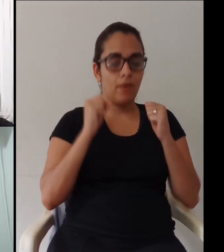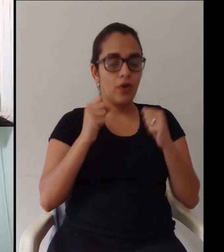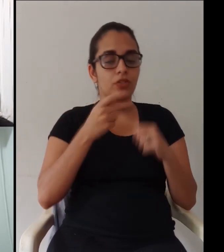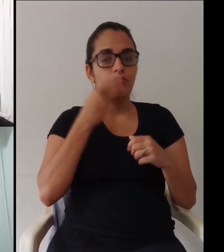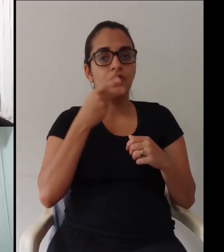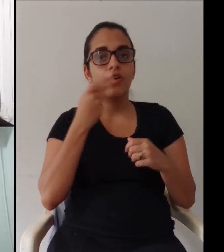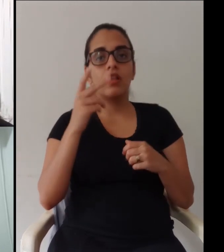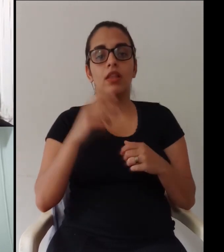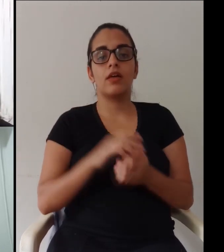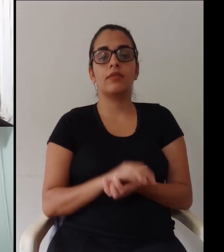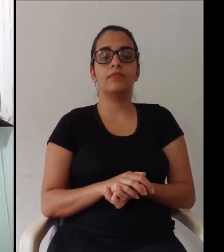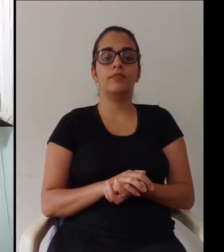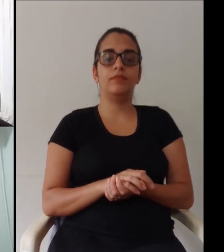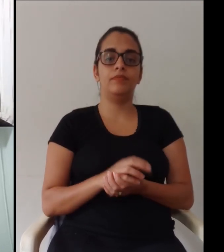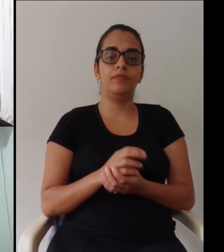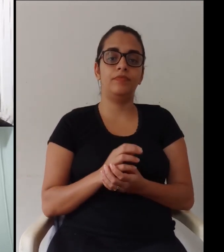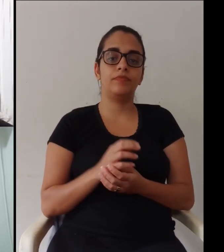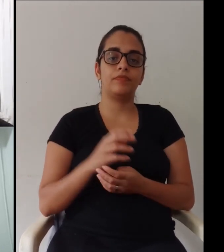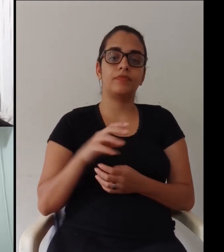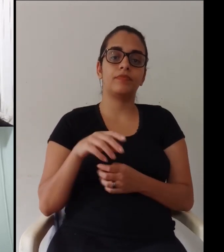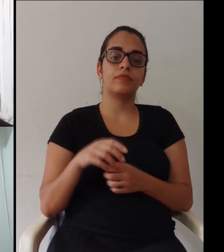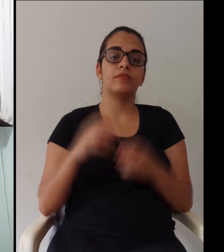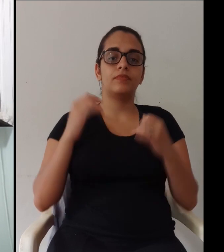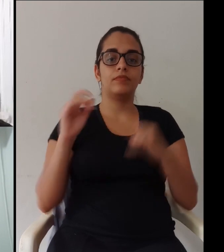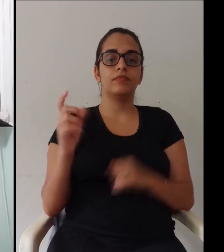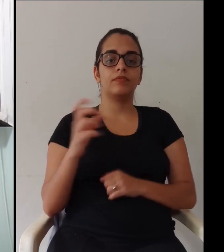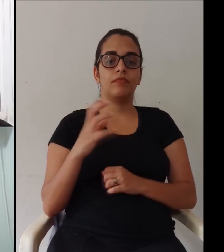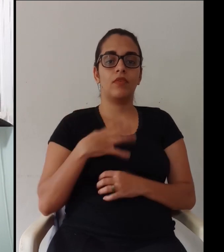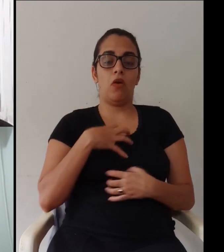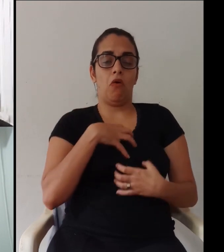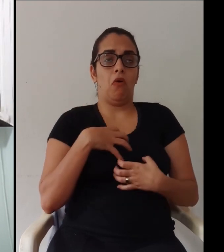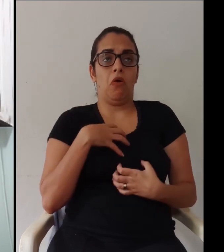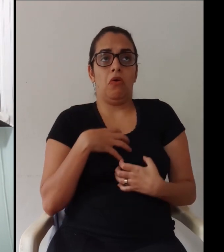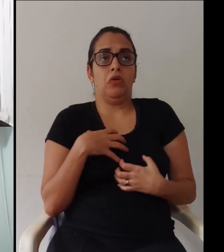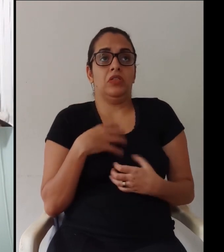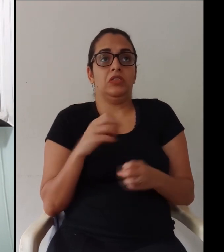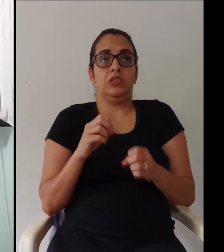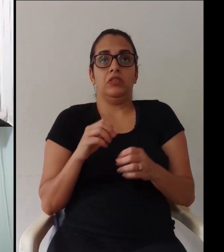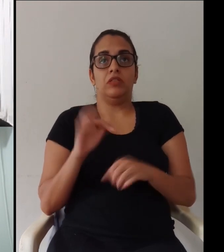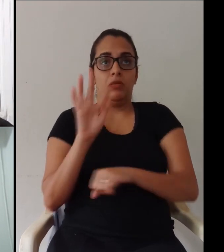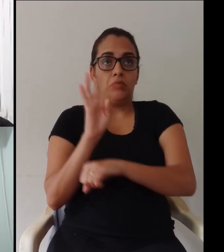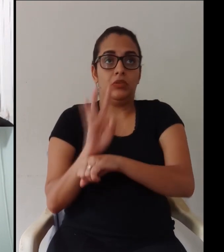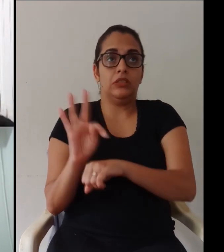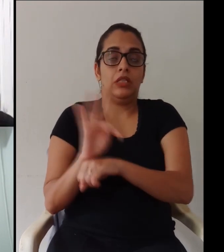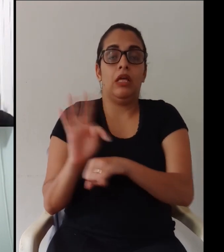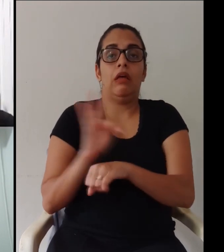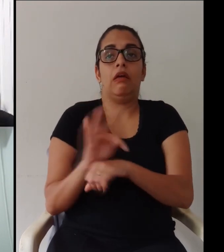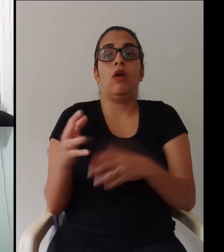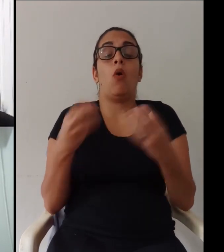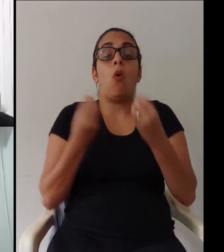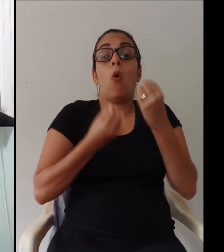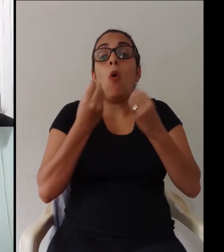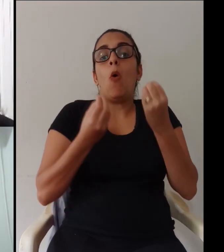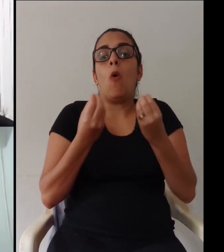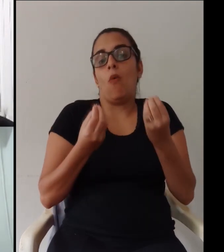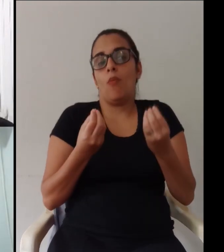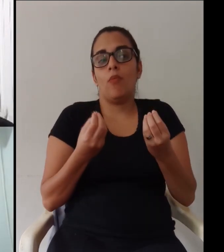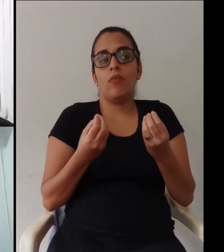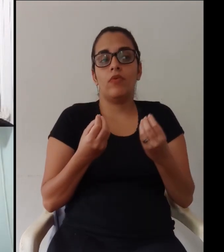momentos a gente precisa muito de planejar e aí Mariela se você quiser comentar algumas possibilidades porque o